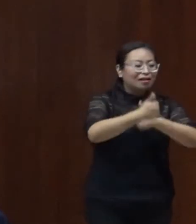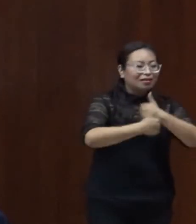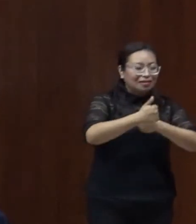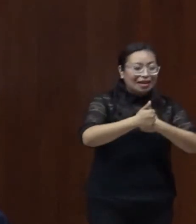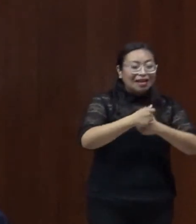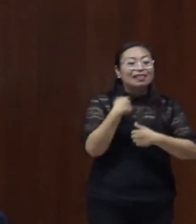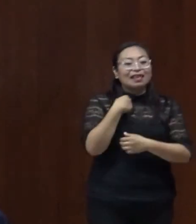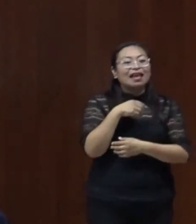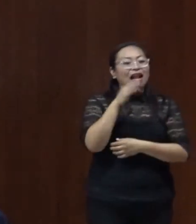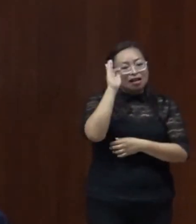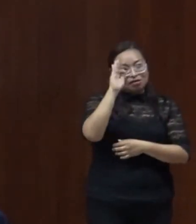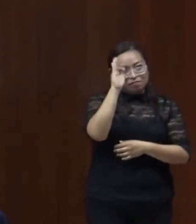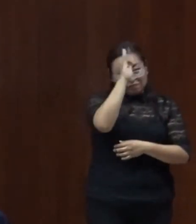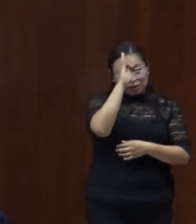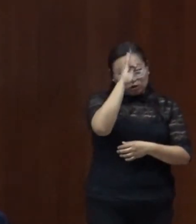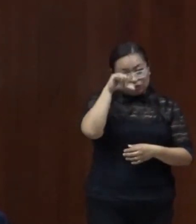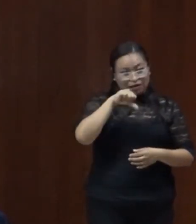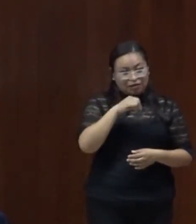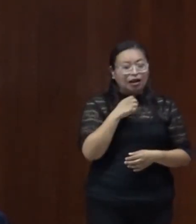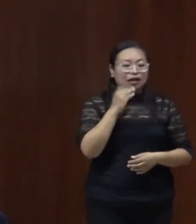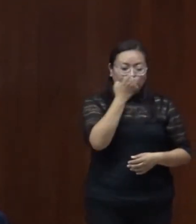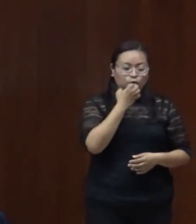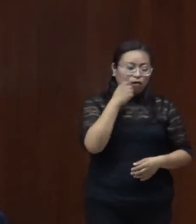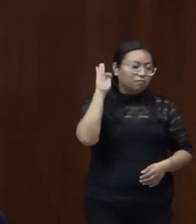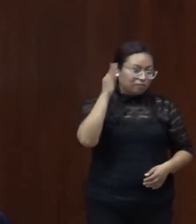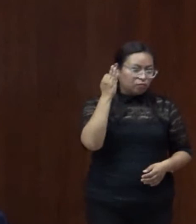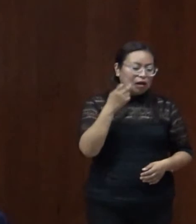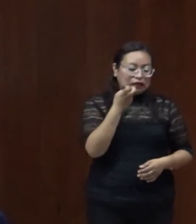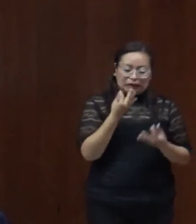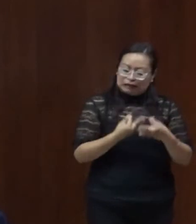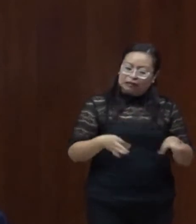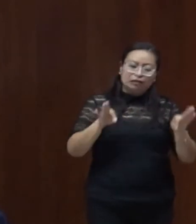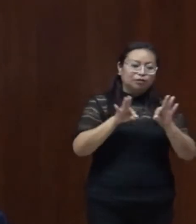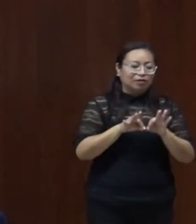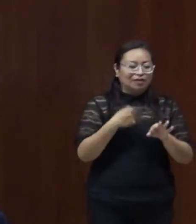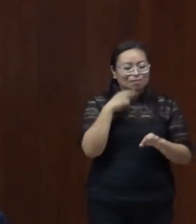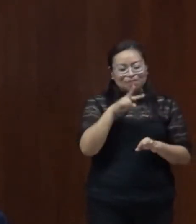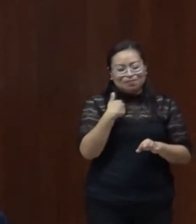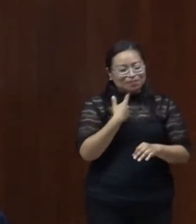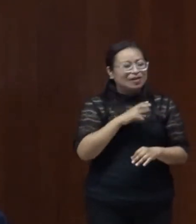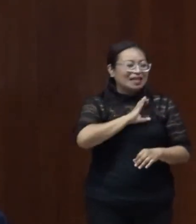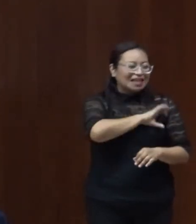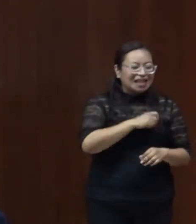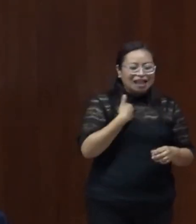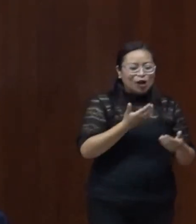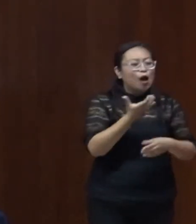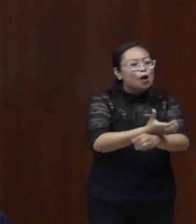Facultad de Filosofía y Letras. Y pues un gusto hoy tenerlas aquí a mi lado. Muchas gracias.